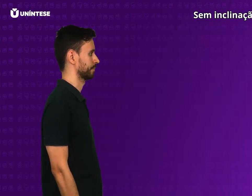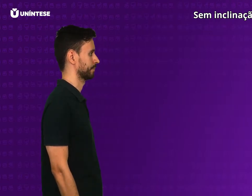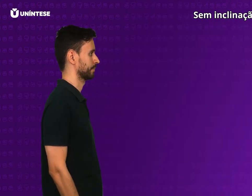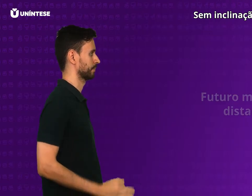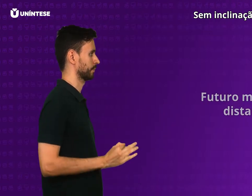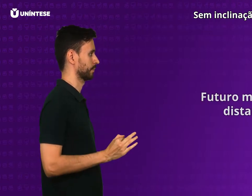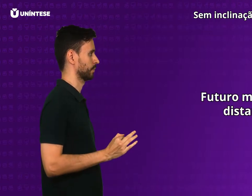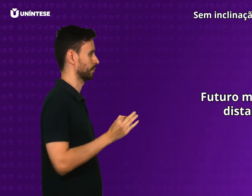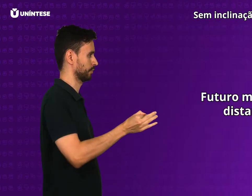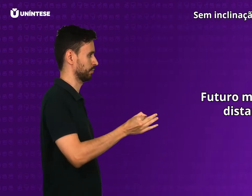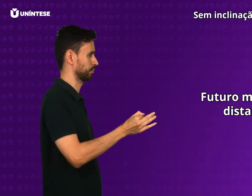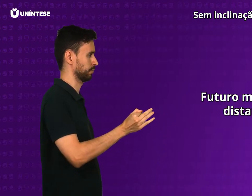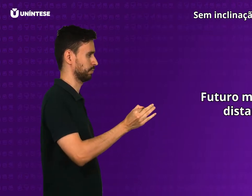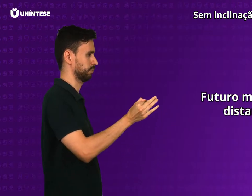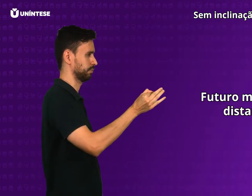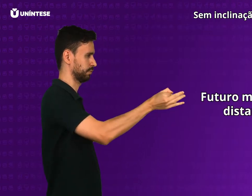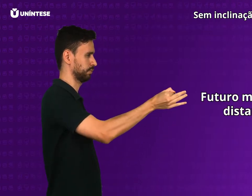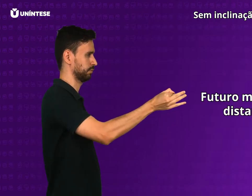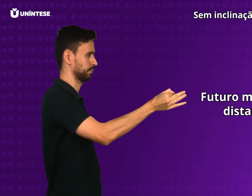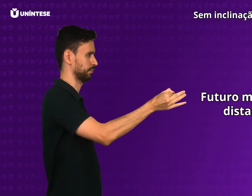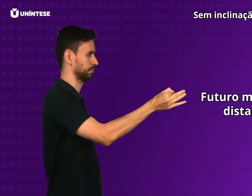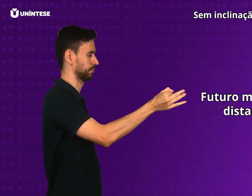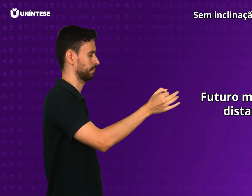Futuro mais que distante.